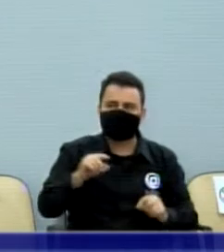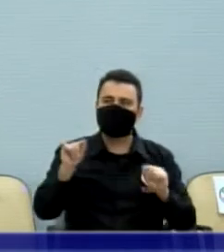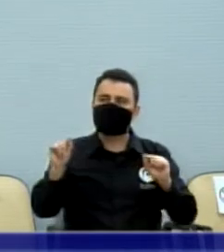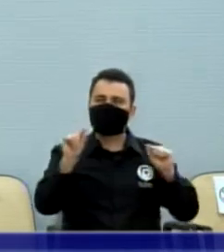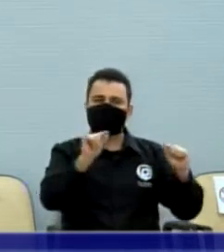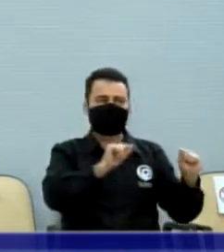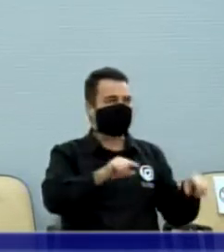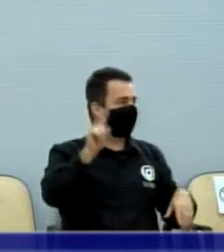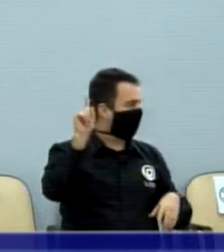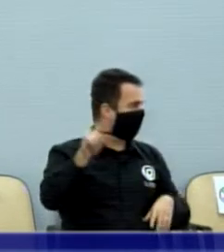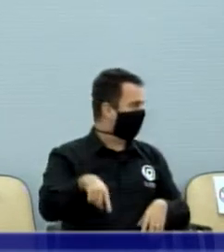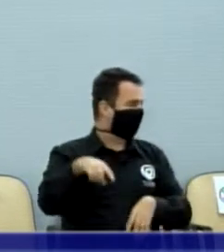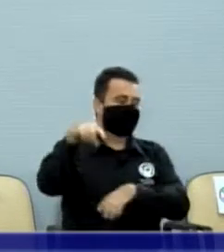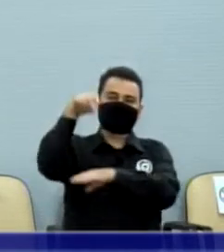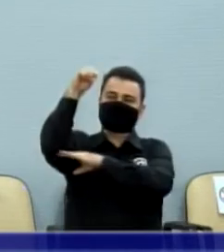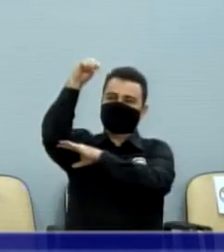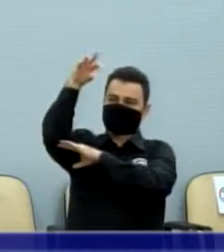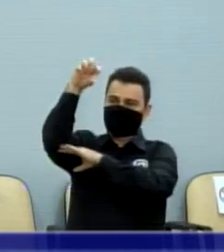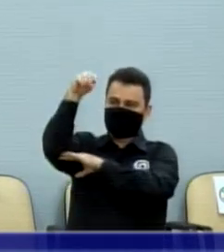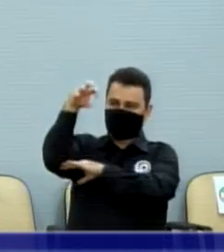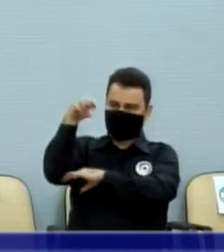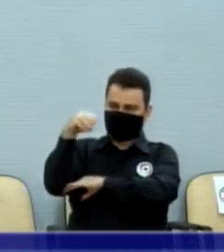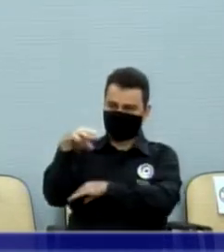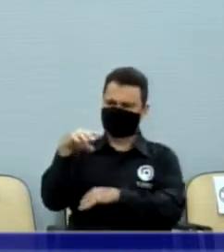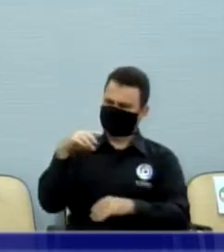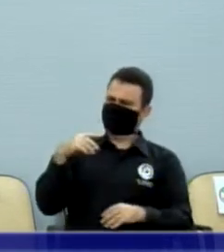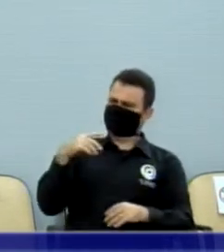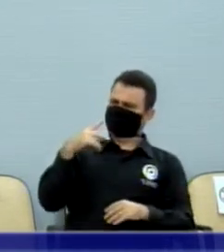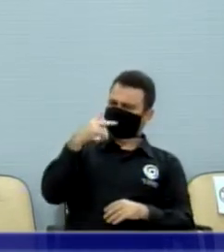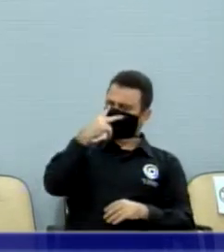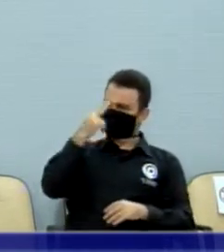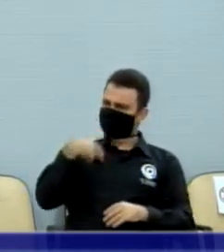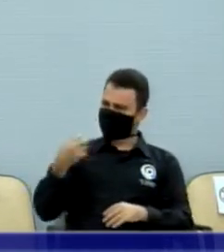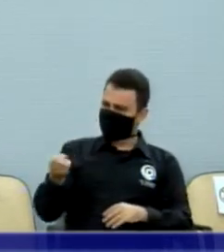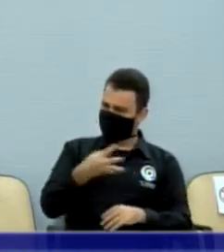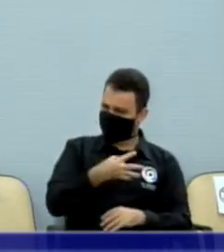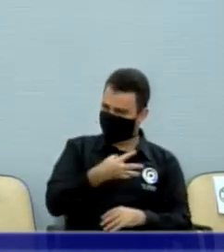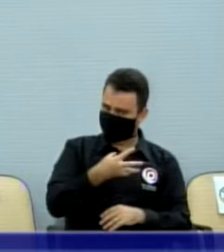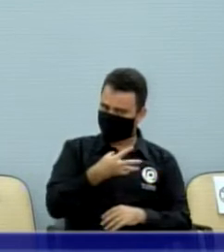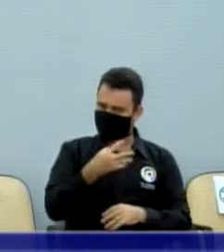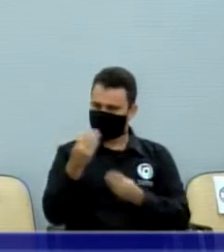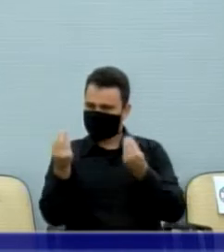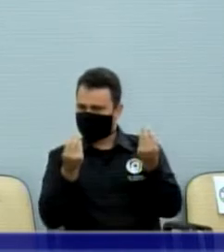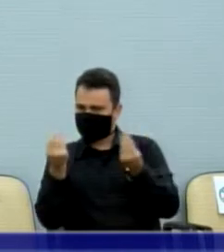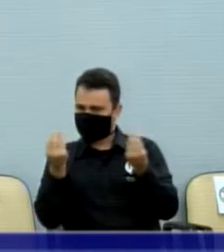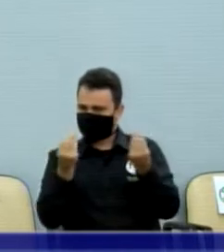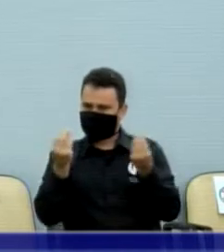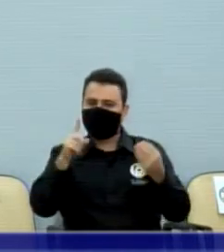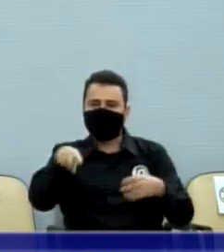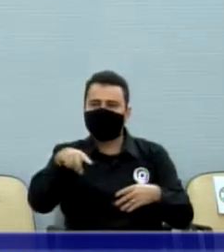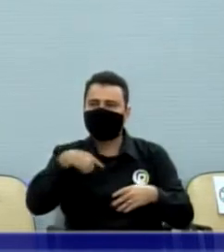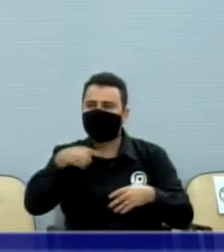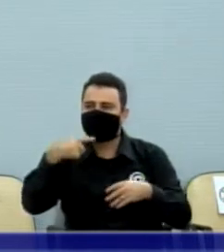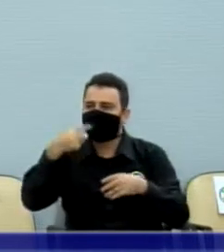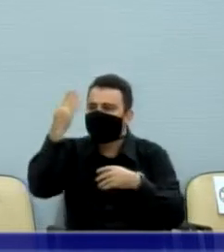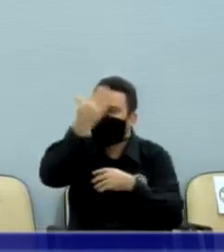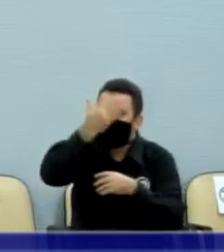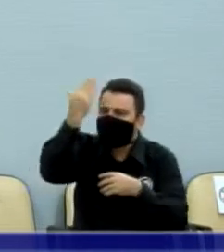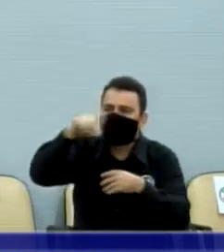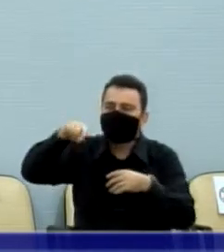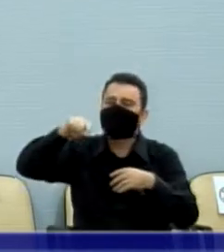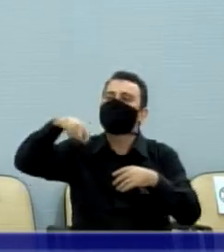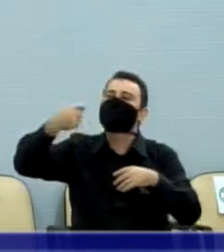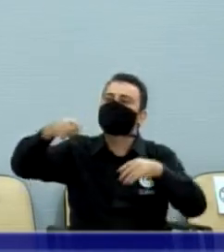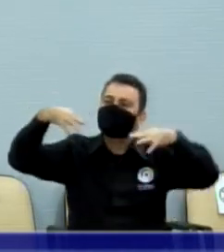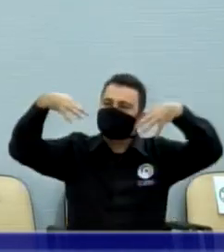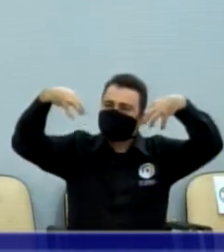semáforo, viu, vereadora Karina? Ela inventou uma nova, como que funciona esse semáforo? É o semáforo fantasma. Ele vai lá, ele